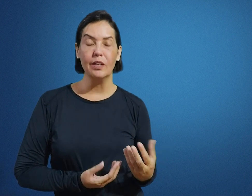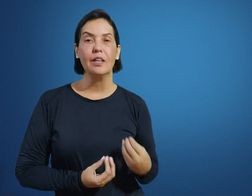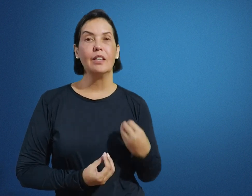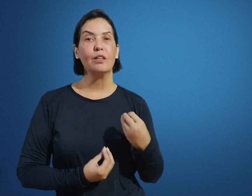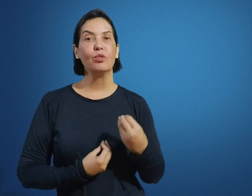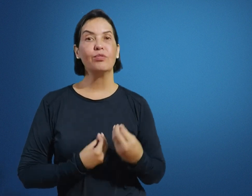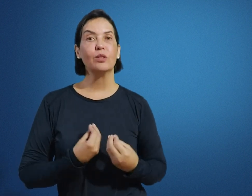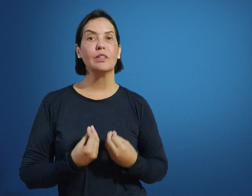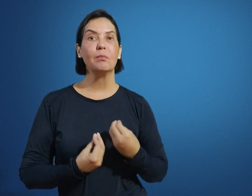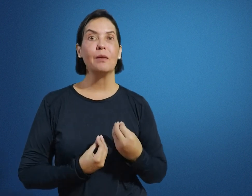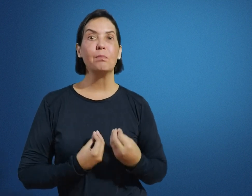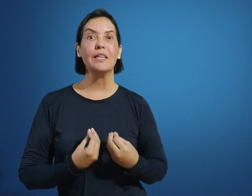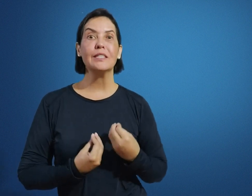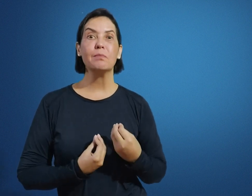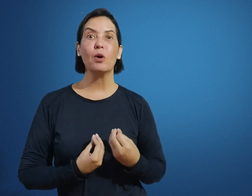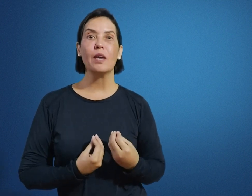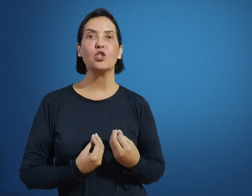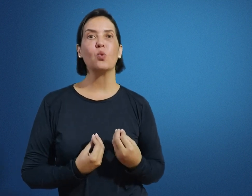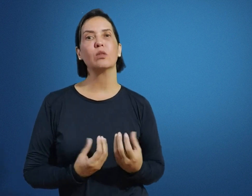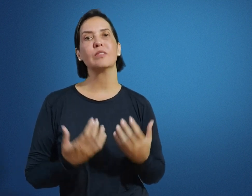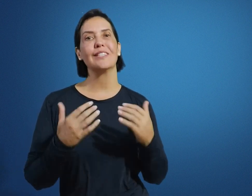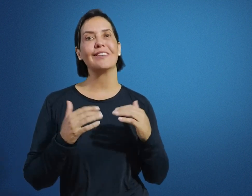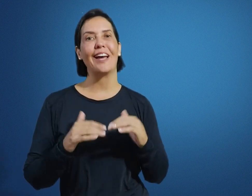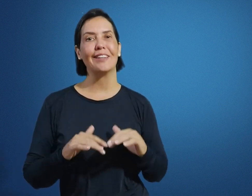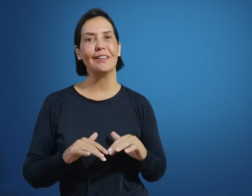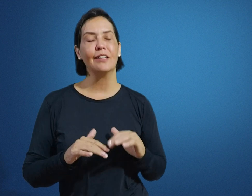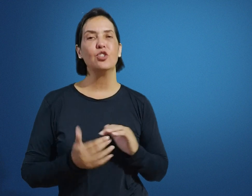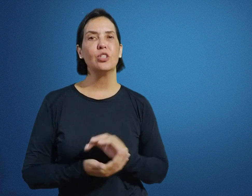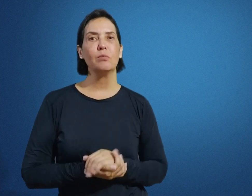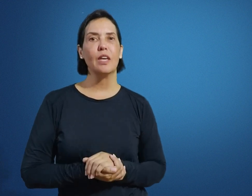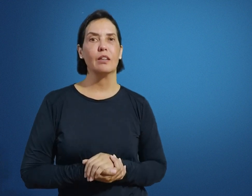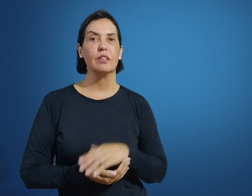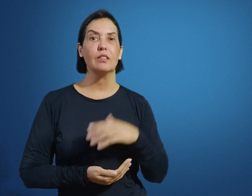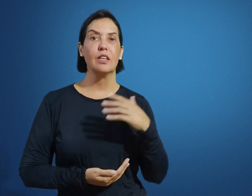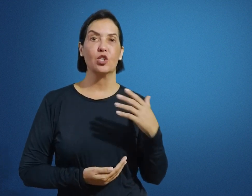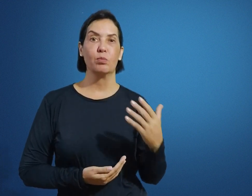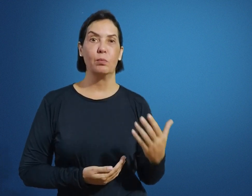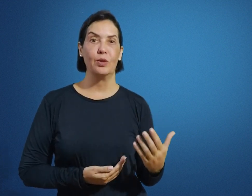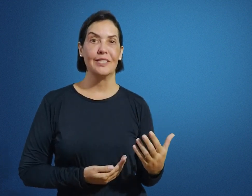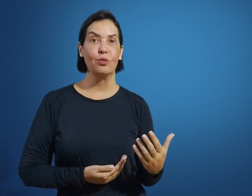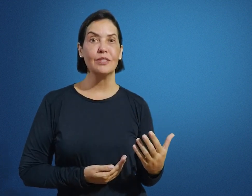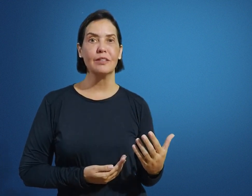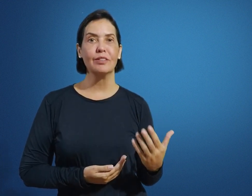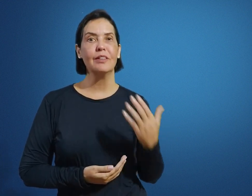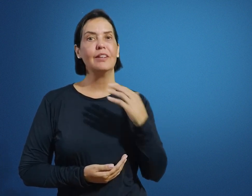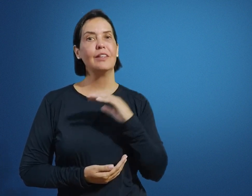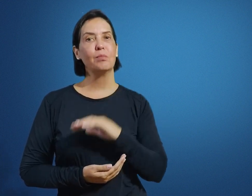e envolvendo também, principalmente, quando se trata de ambientes, seja em proposta inclusiva e em